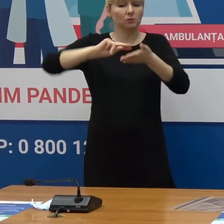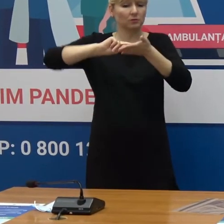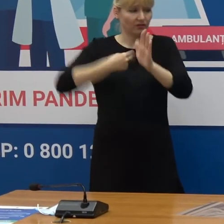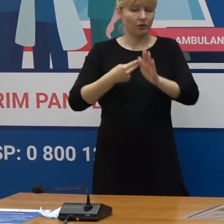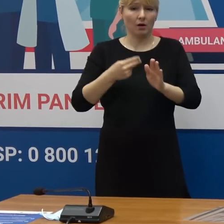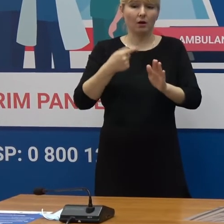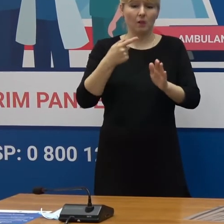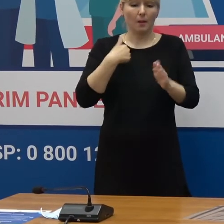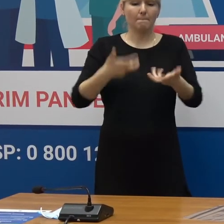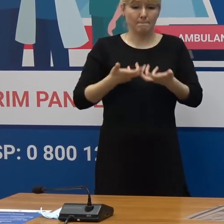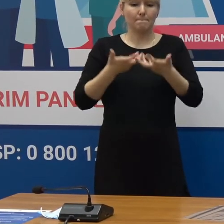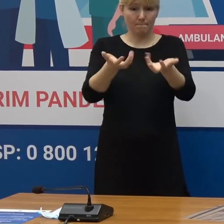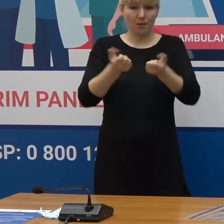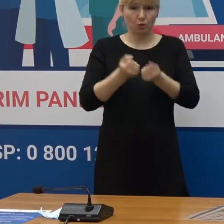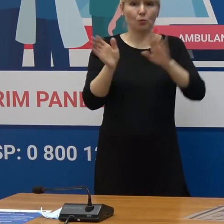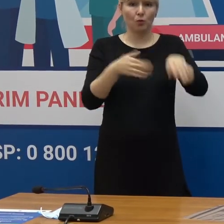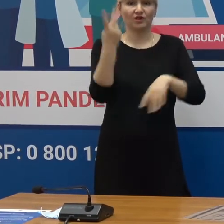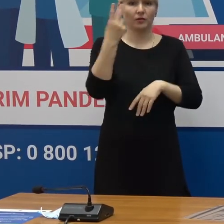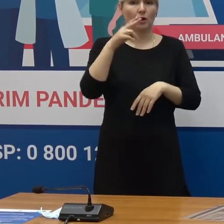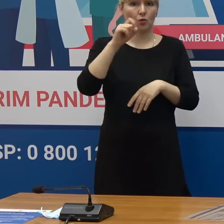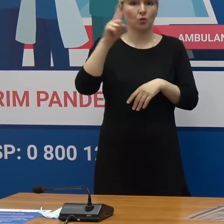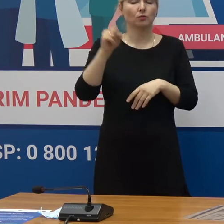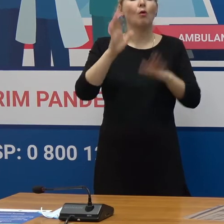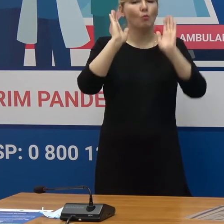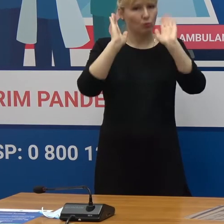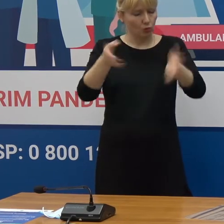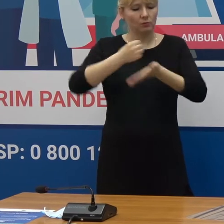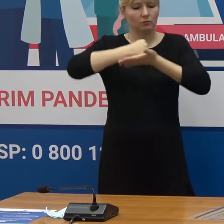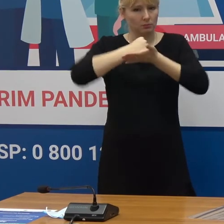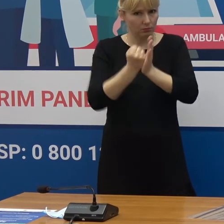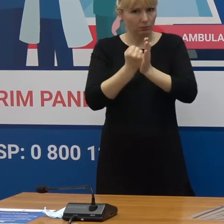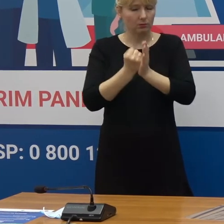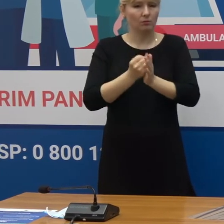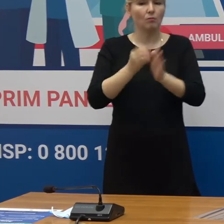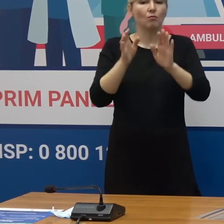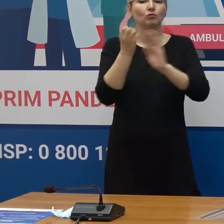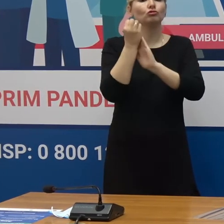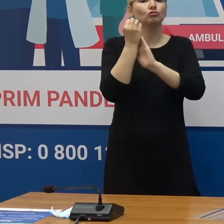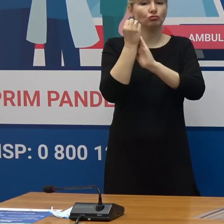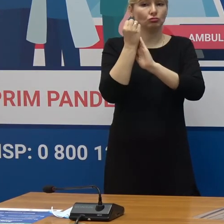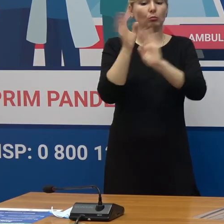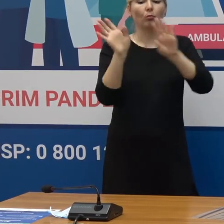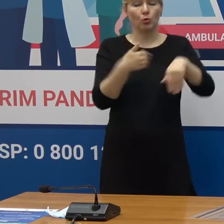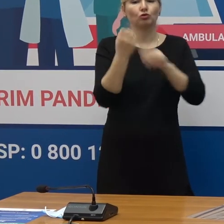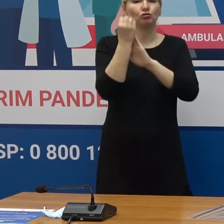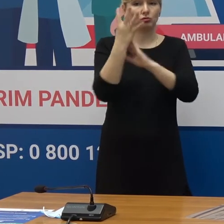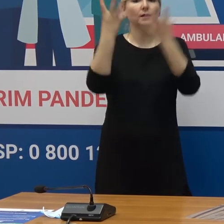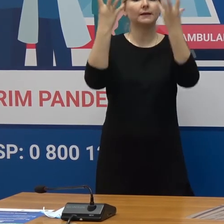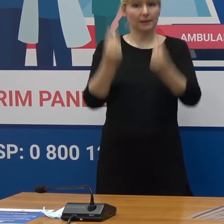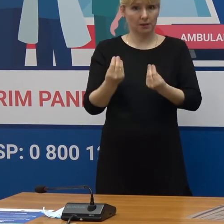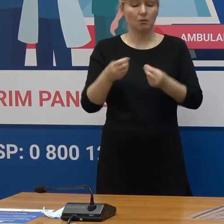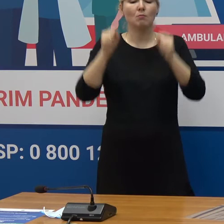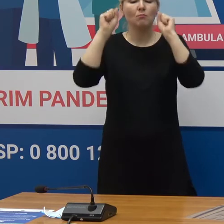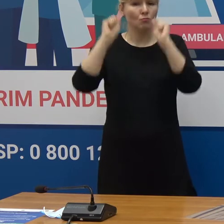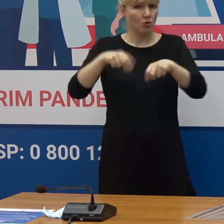dumneavoastră l-a primit după a doua doză Va intra în vigoare și va fi valabil la 14 zile Deci dumneavoastră, după a 14 zile, puteți